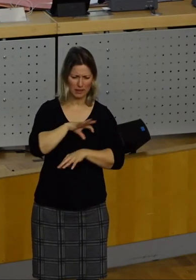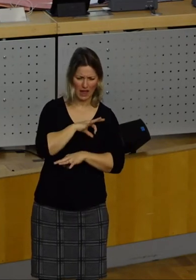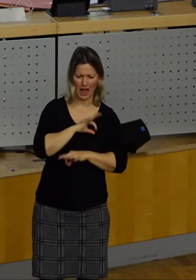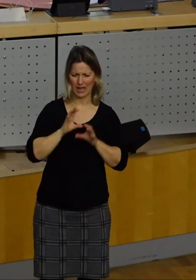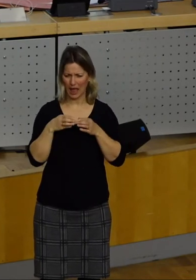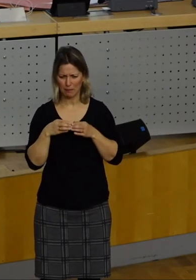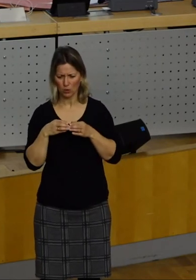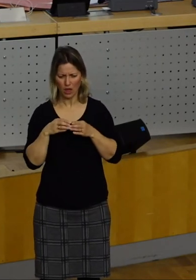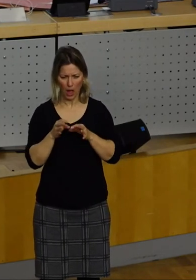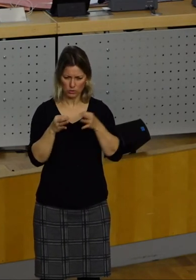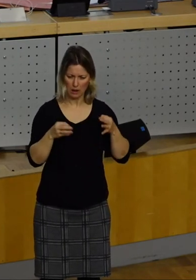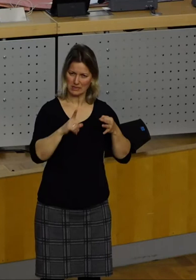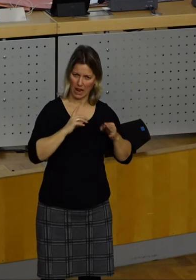werden.